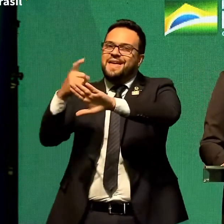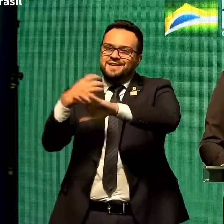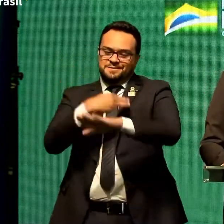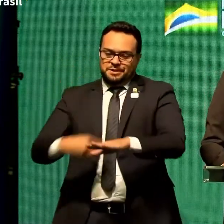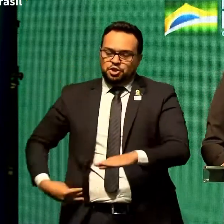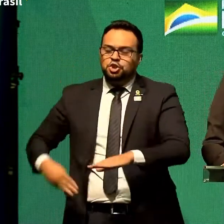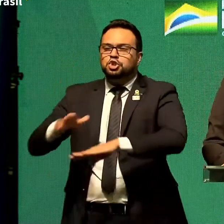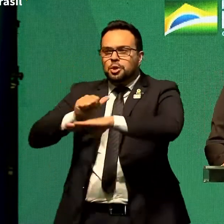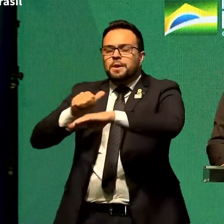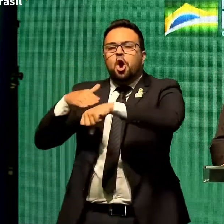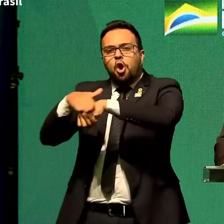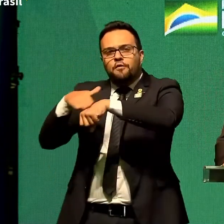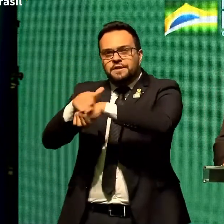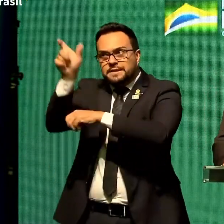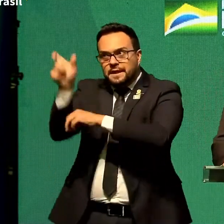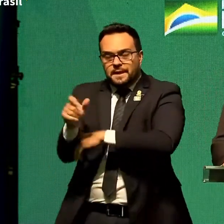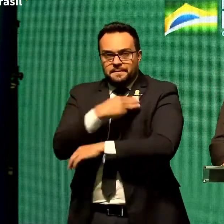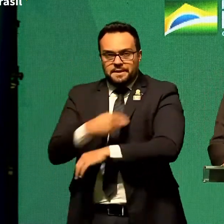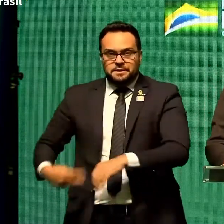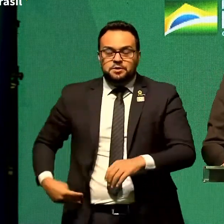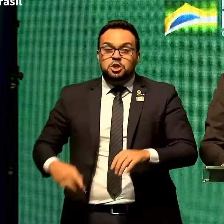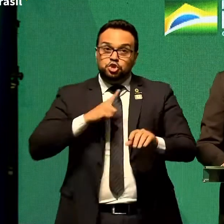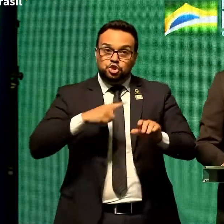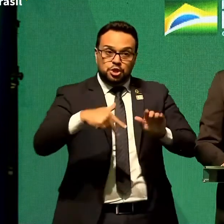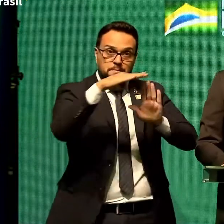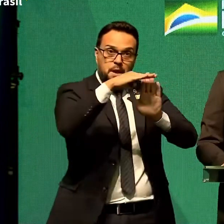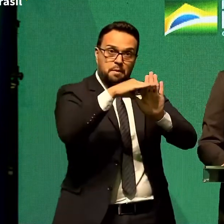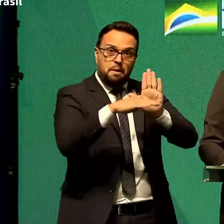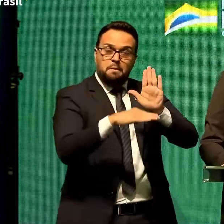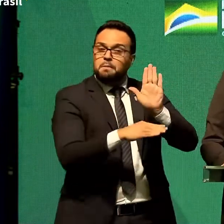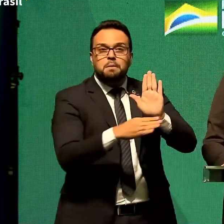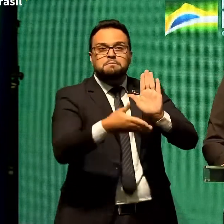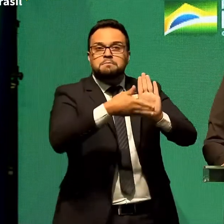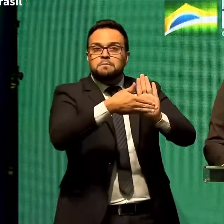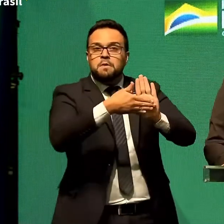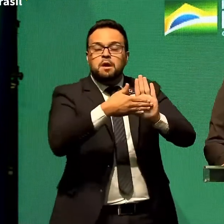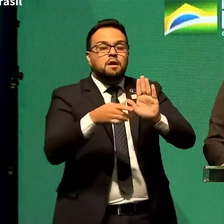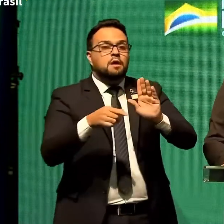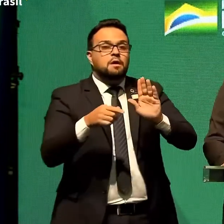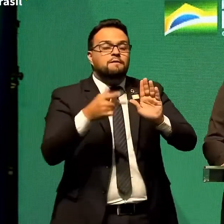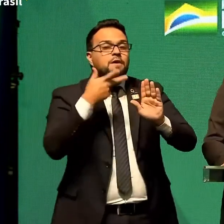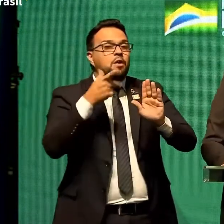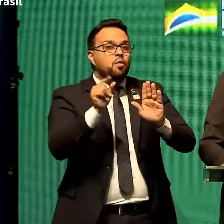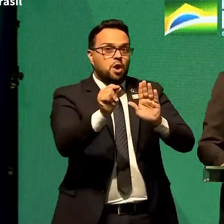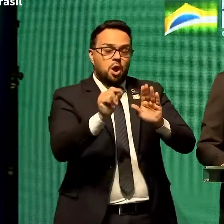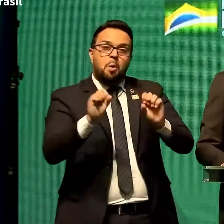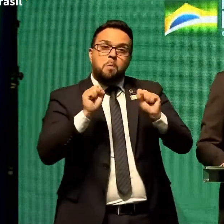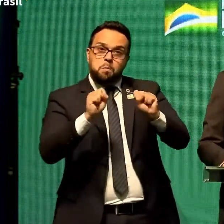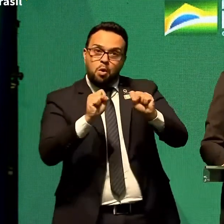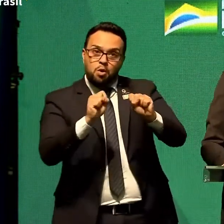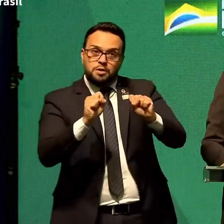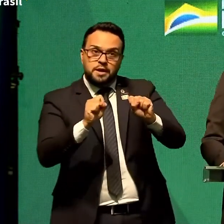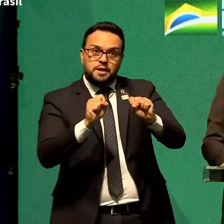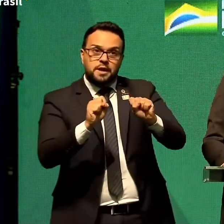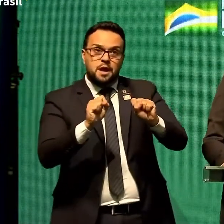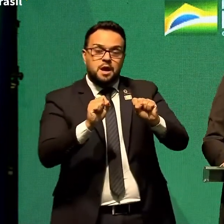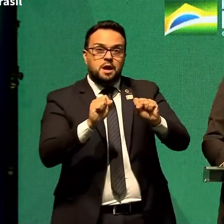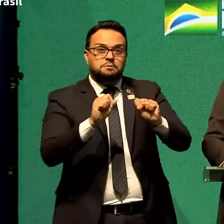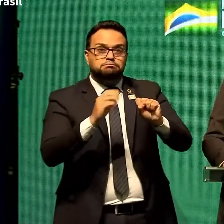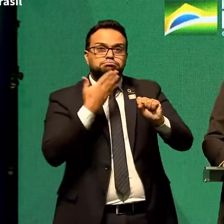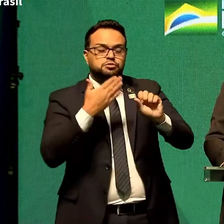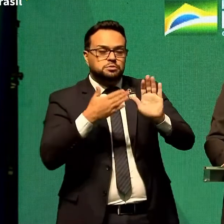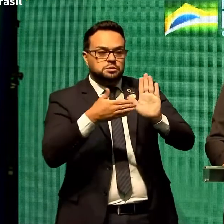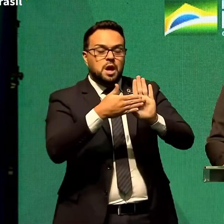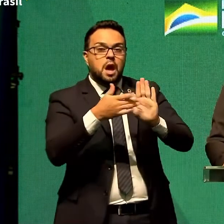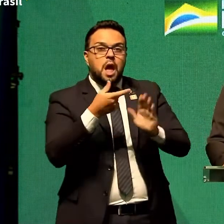protocolo, eu dizia que tinha que ministrar, que poderia ministrar tal medicamento somente